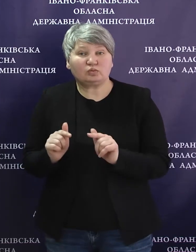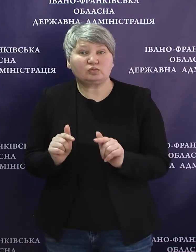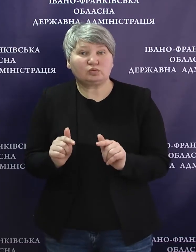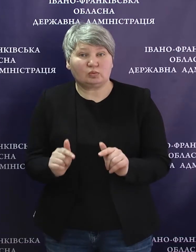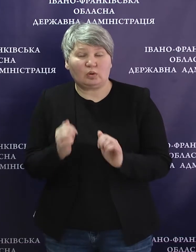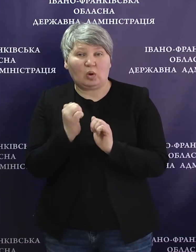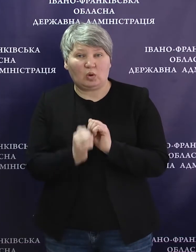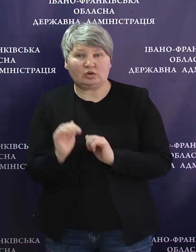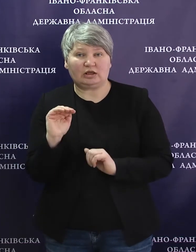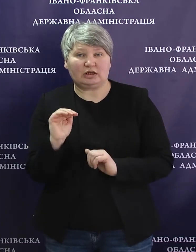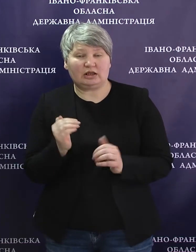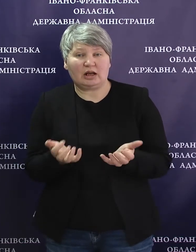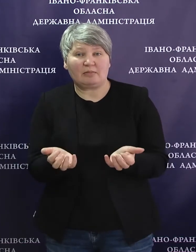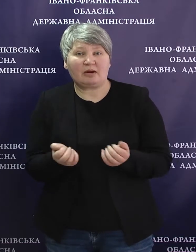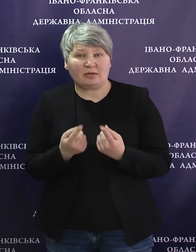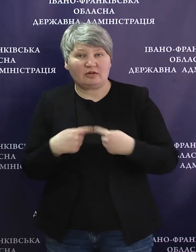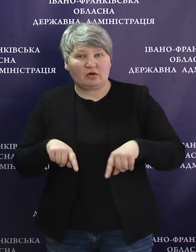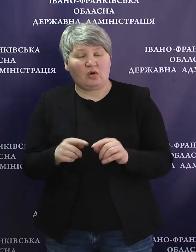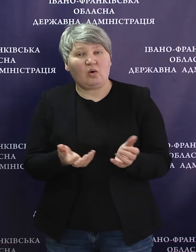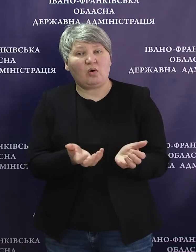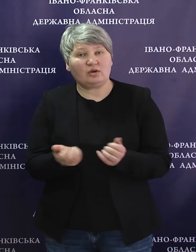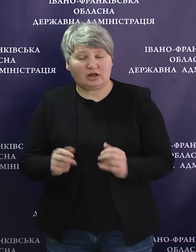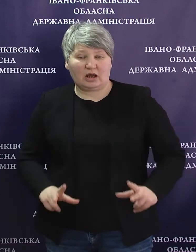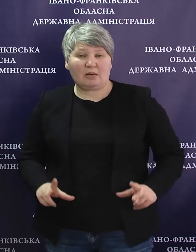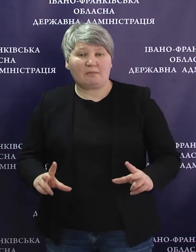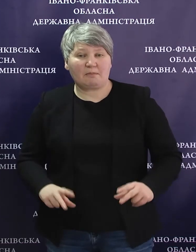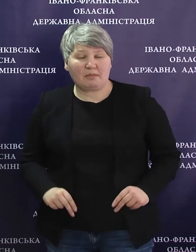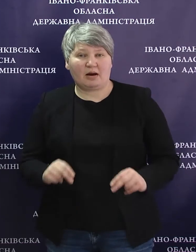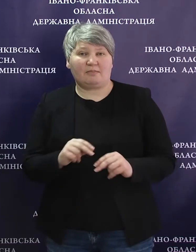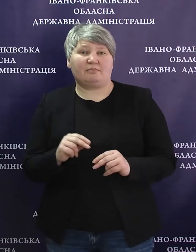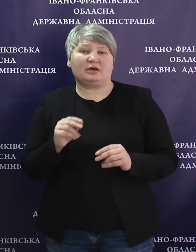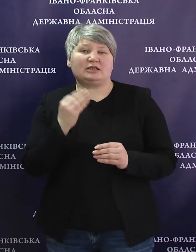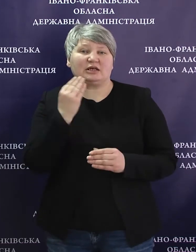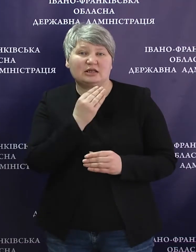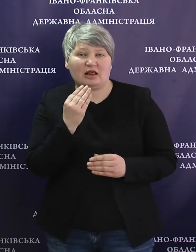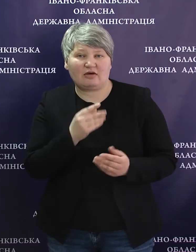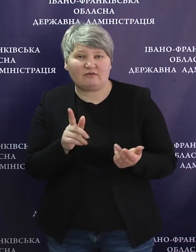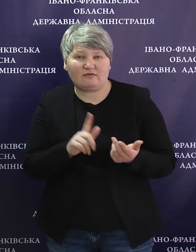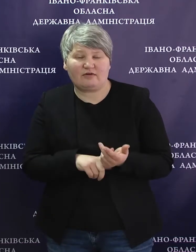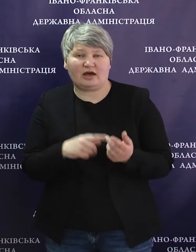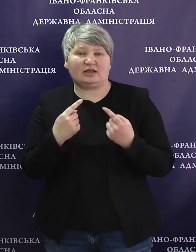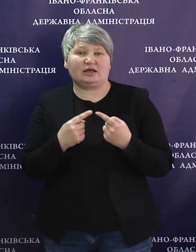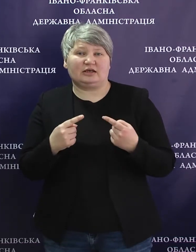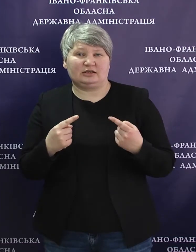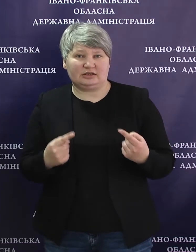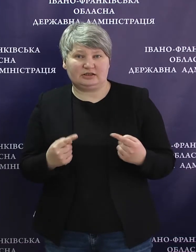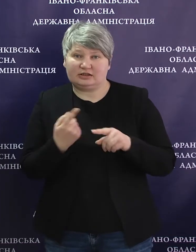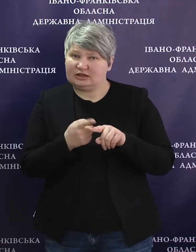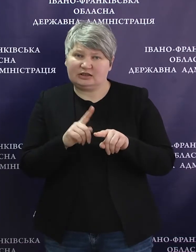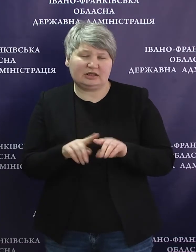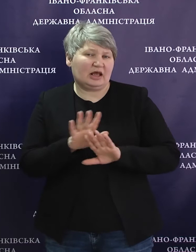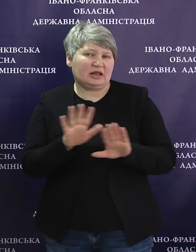кожна дитина на приймальному відділенні отримає і памперси, і стерильні салфетки, дезінфікуючі розчини. Це